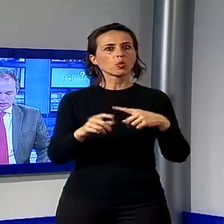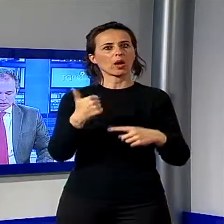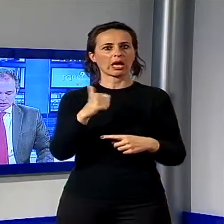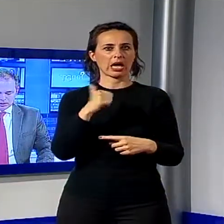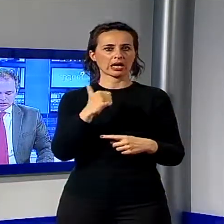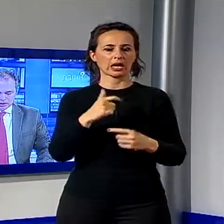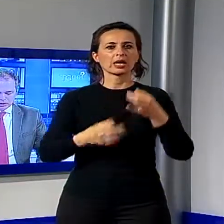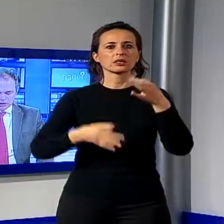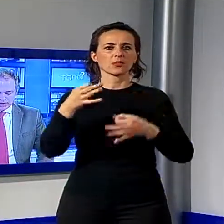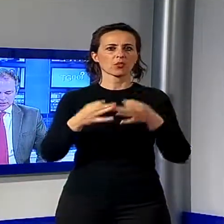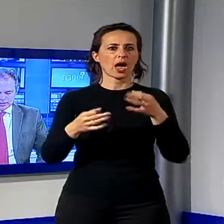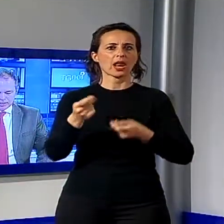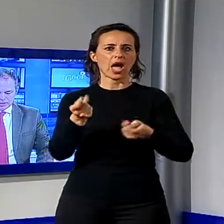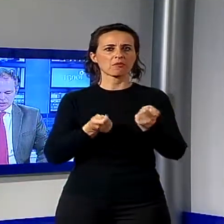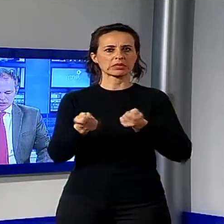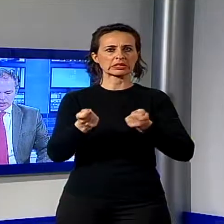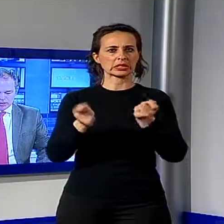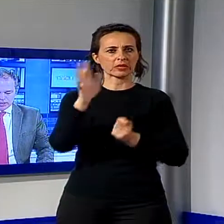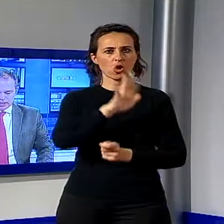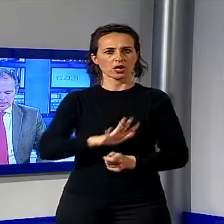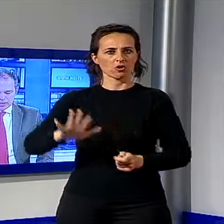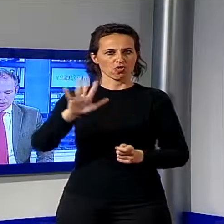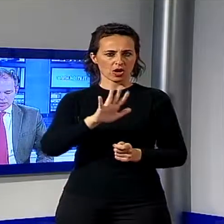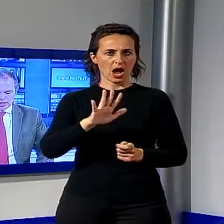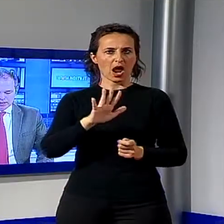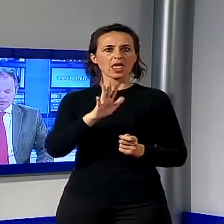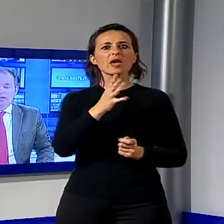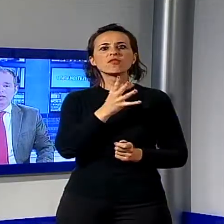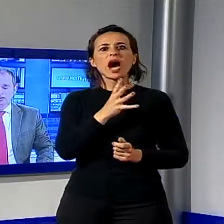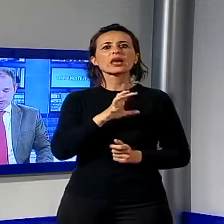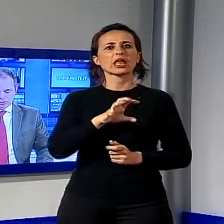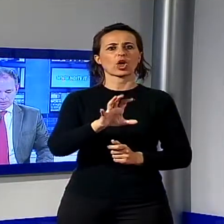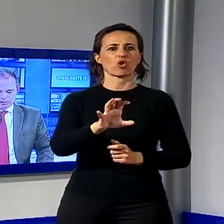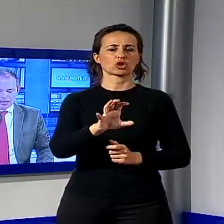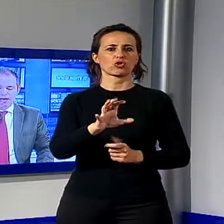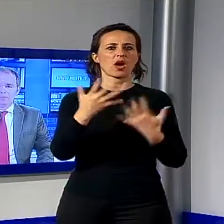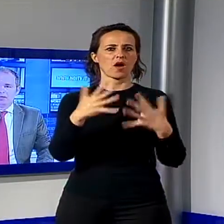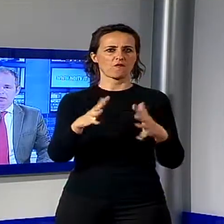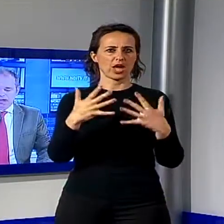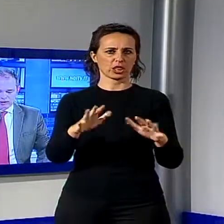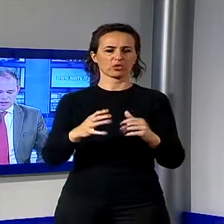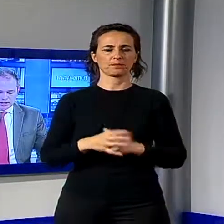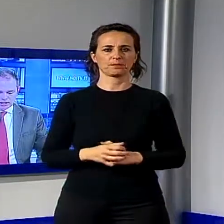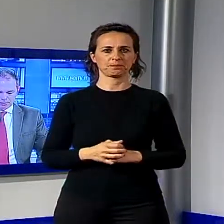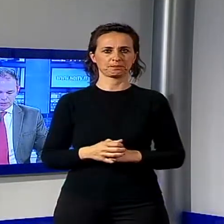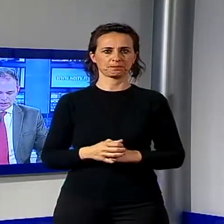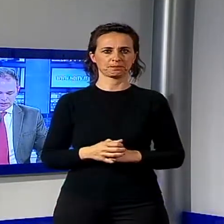Amministrativo Regionale delegando l'Avvocato Giancarlo Altavilla del Foro di Pisa a rappresentarci nel processo.